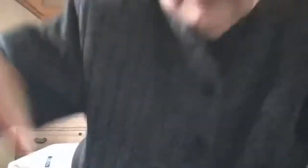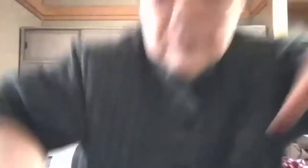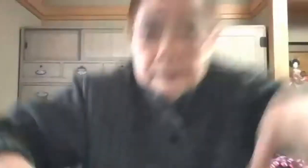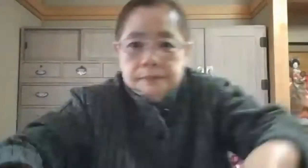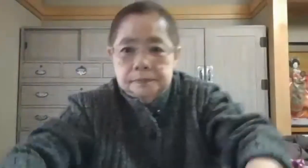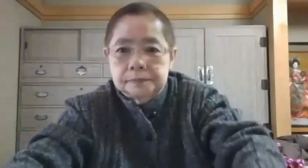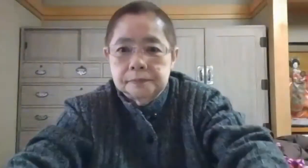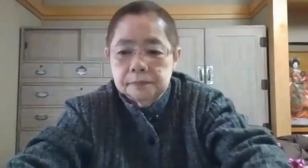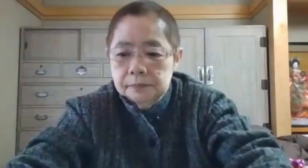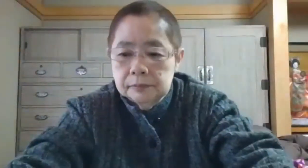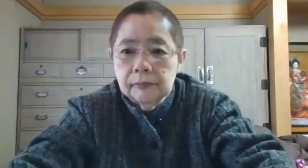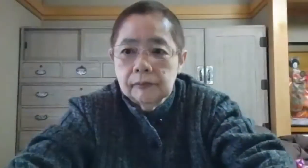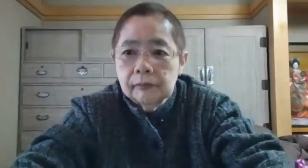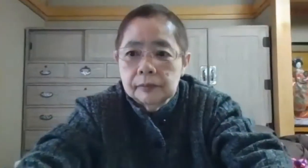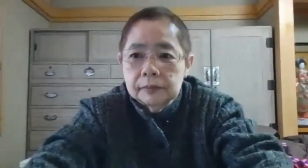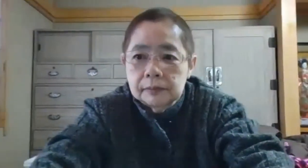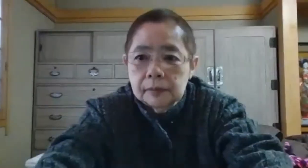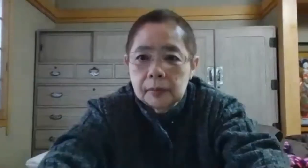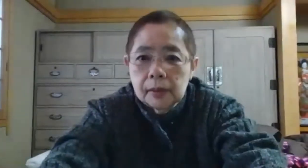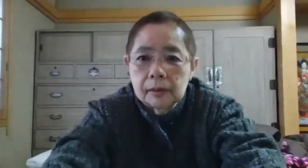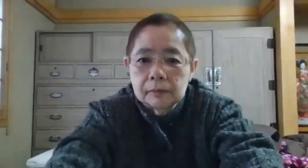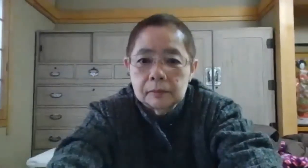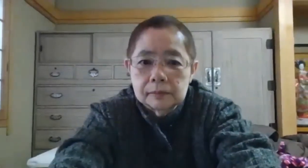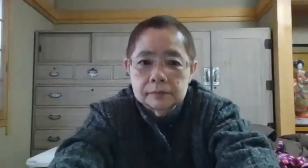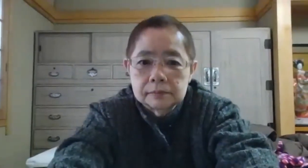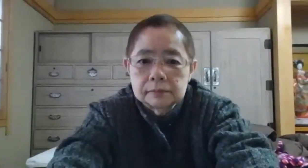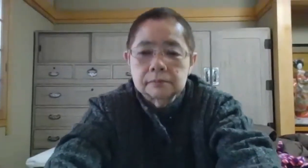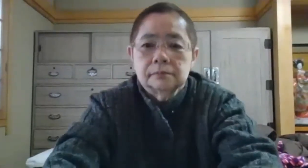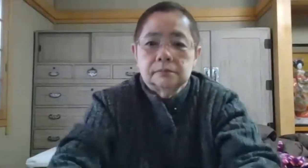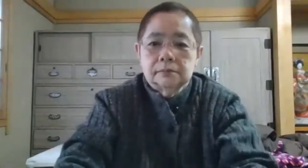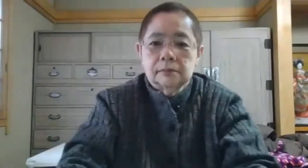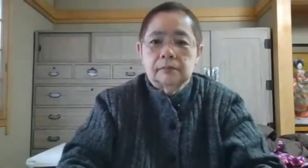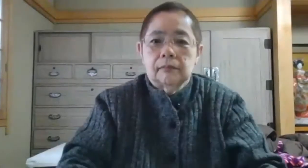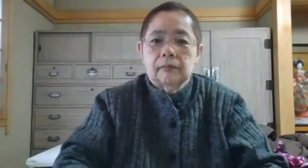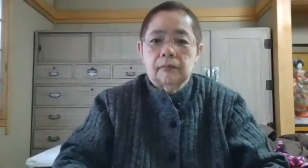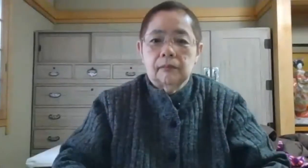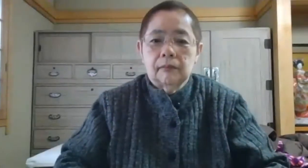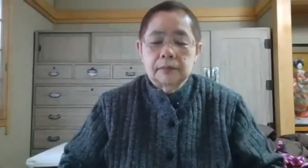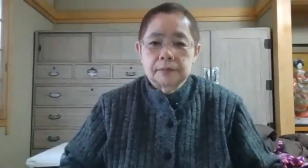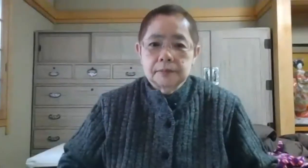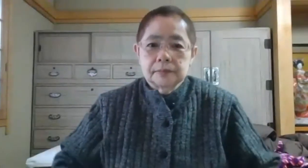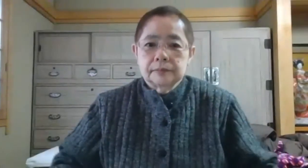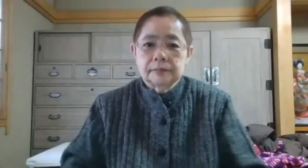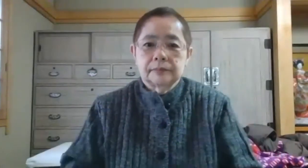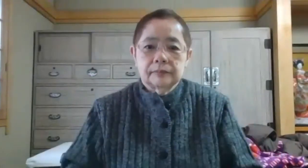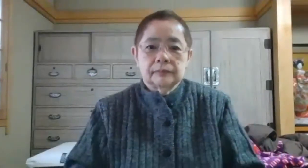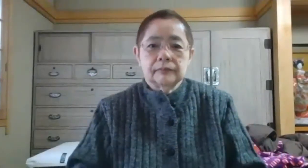佐野和子さんに2回目のお話をいただきます佐野さんは私がリーダーをしている